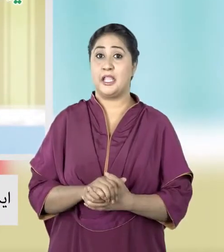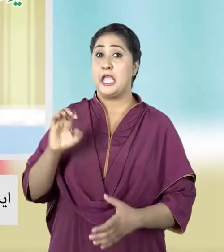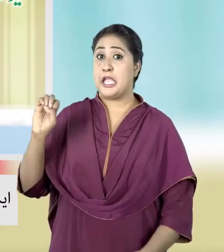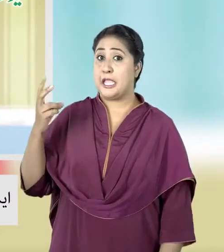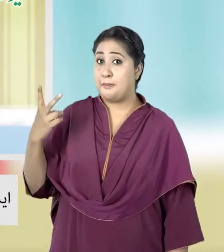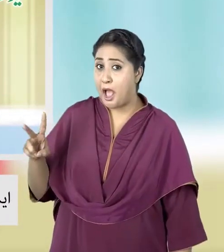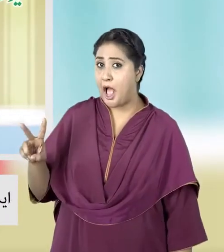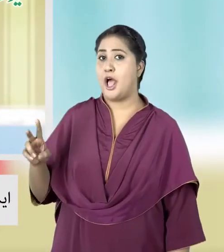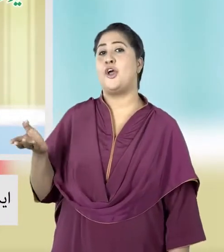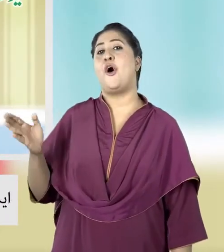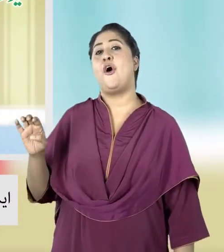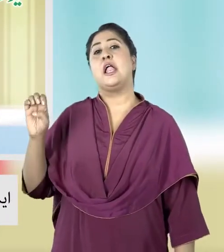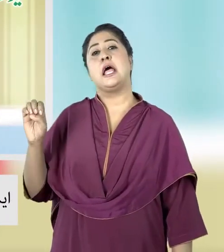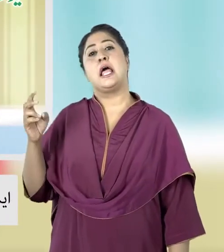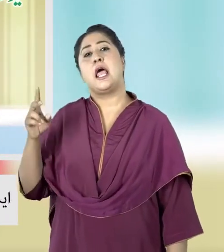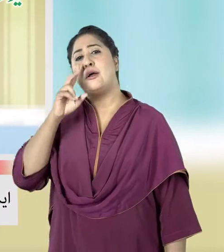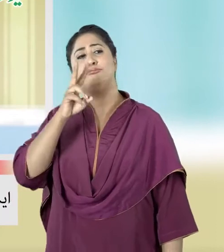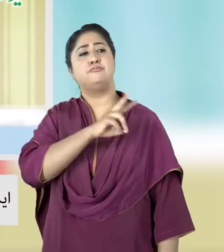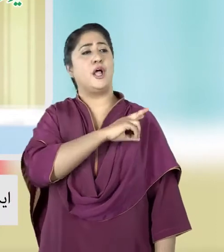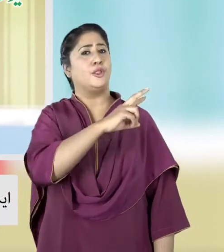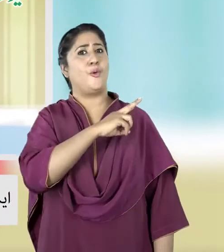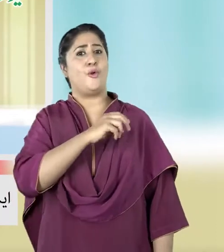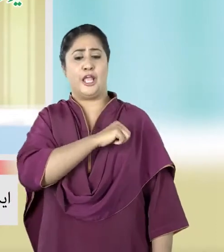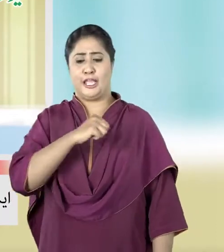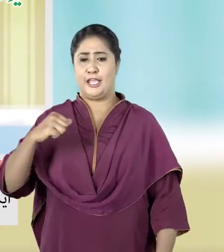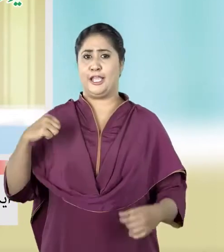इमान, इनाया और नूरा के साथ इद के लिए तयार हो जाओ